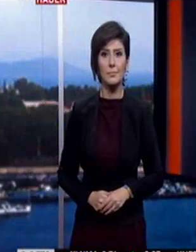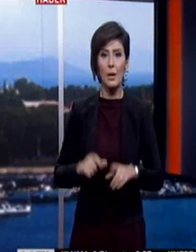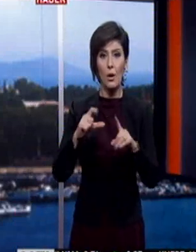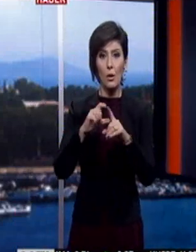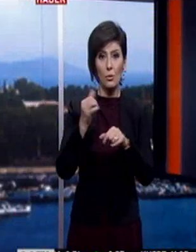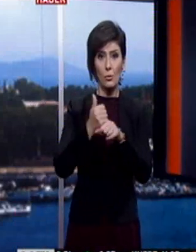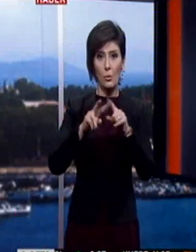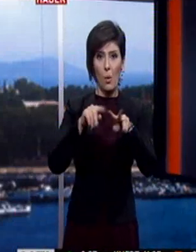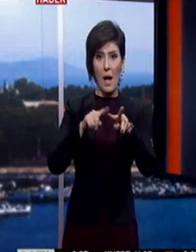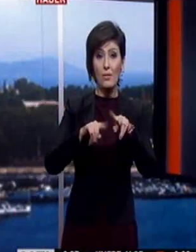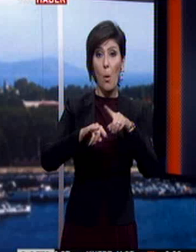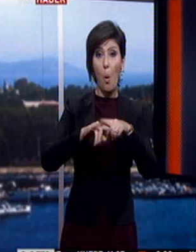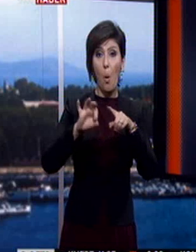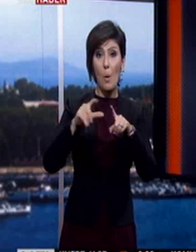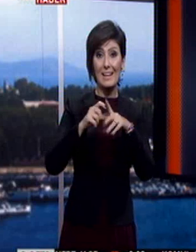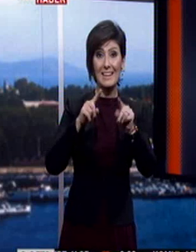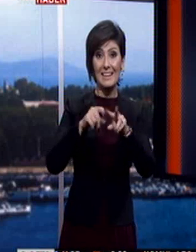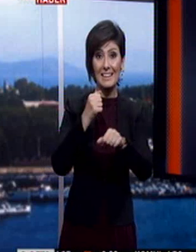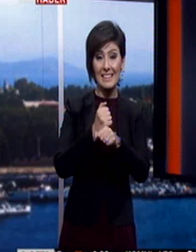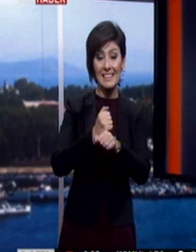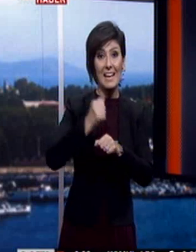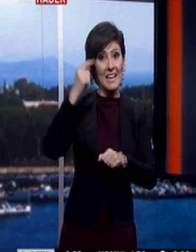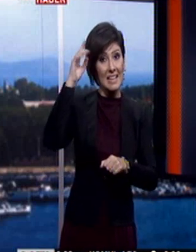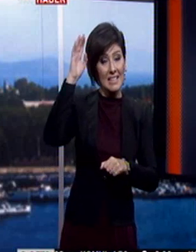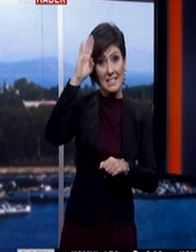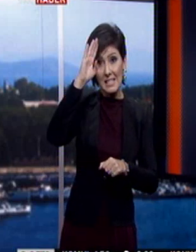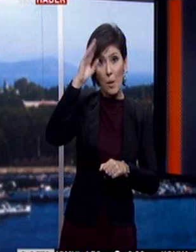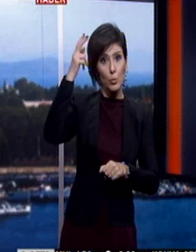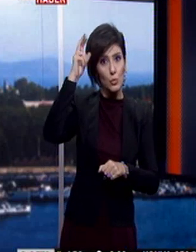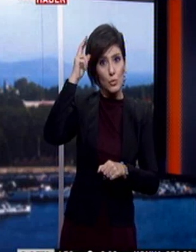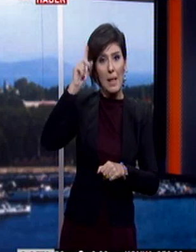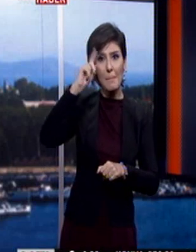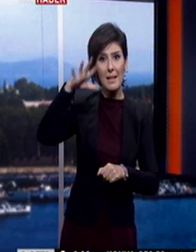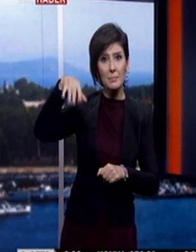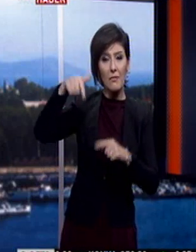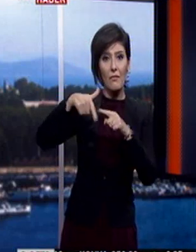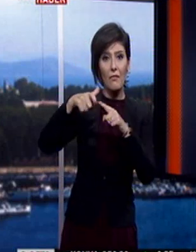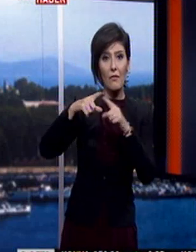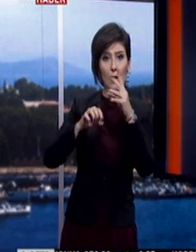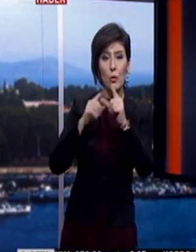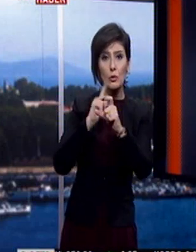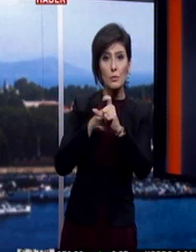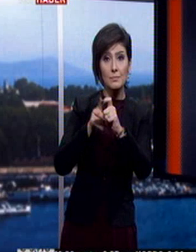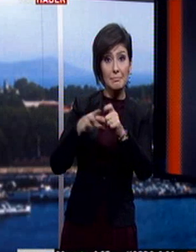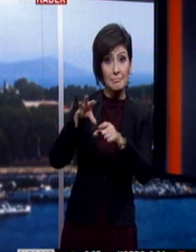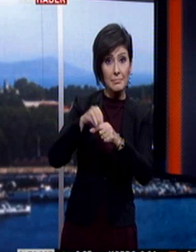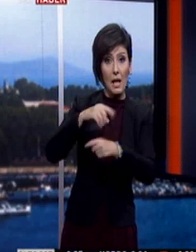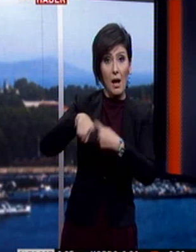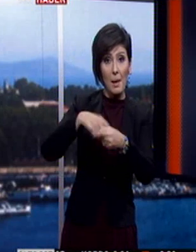Doğan Holding'in İstanbul Üsküdar'daki merkez binasında FETÖ soruşturması kapsamında yapılan aramayla ilgili